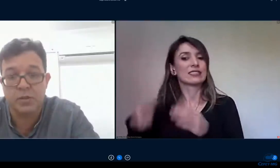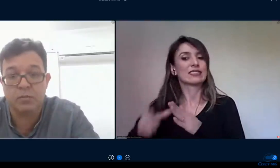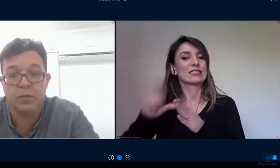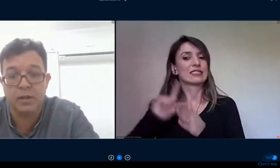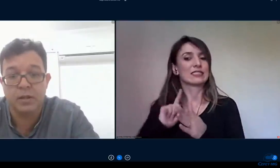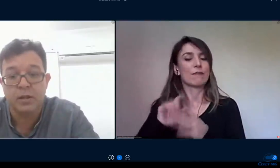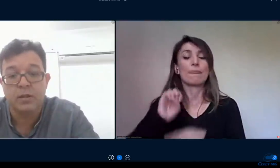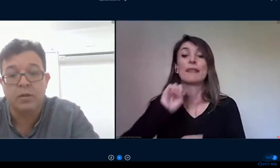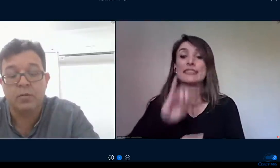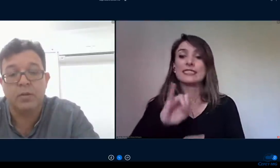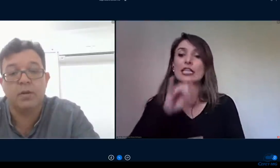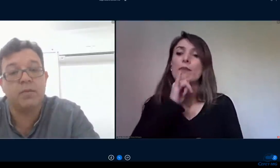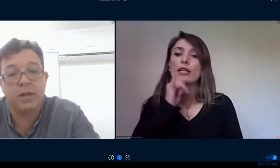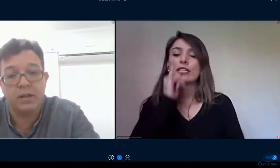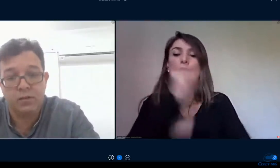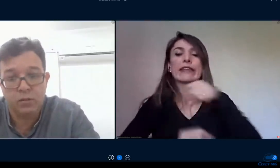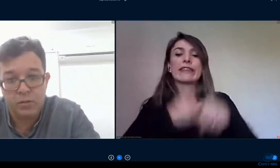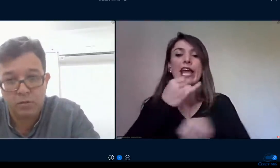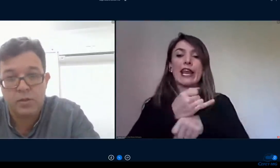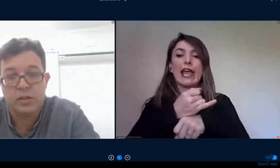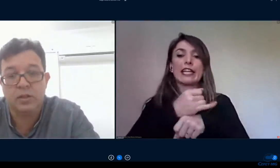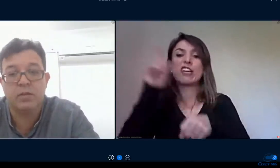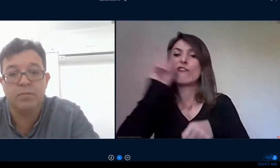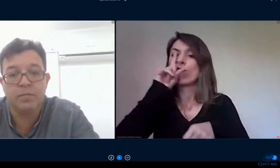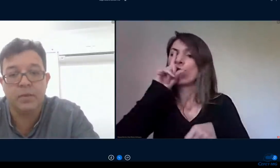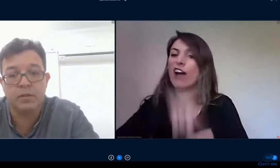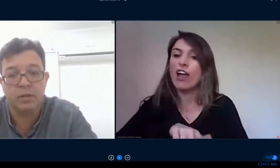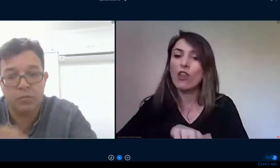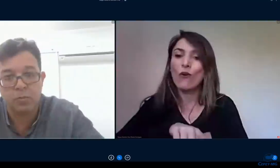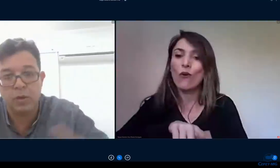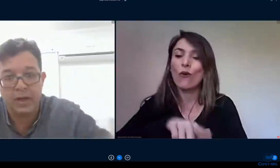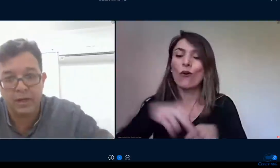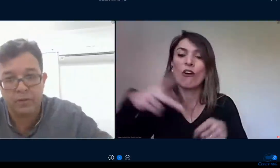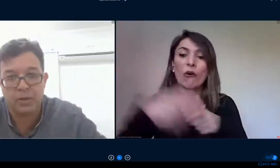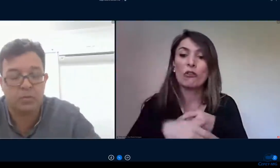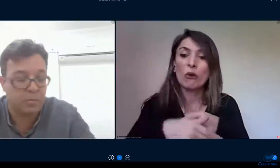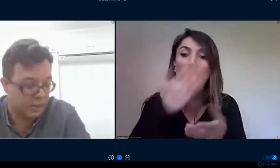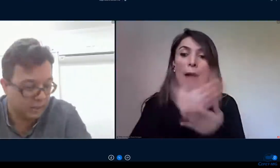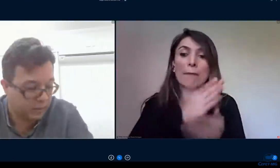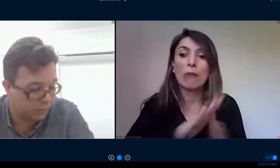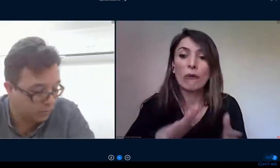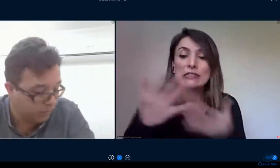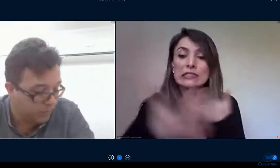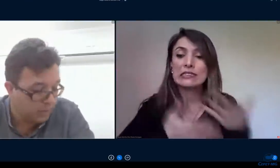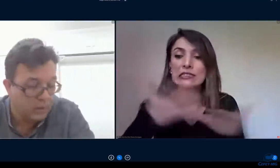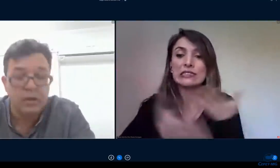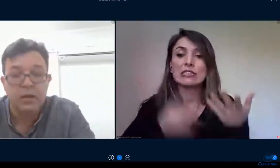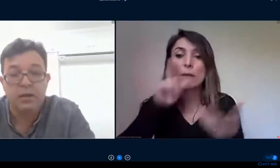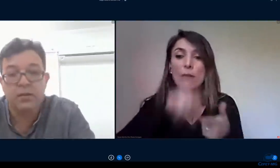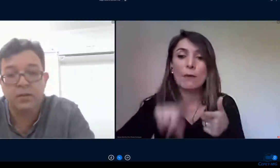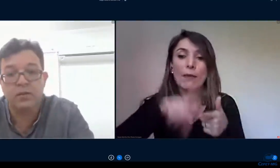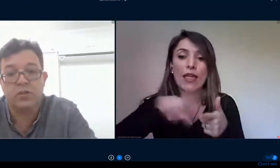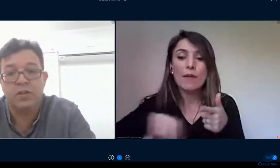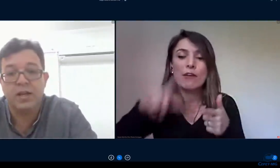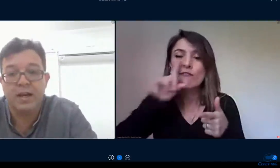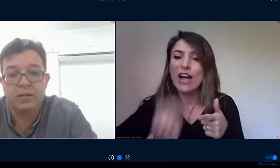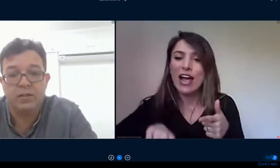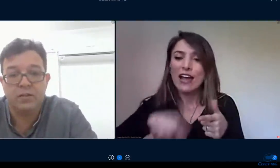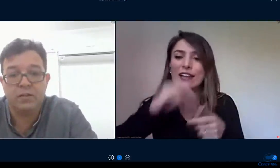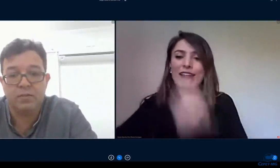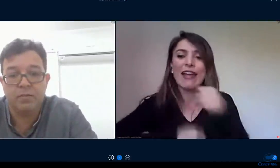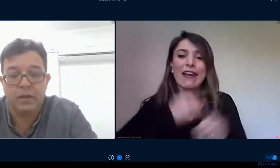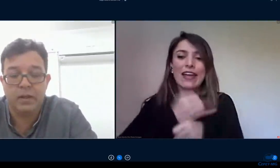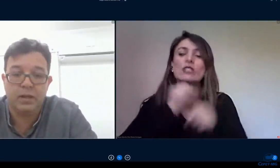direito a pedir uma avaliação substitutiva né temos formulários para acompanhar isso existe